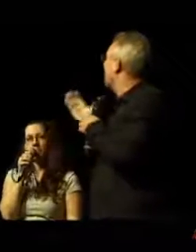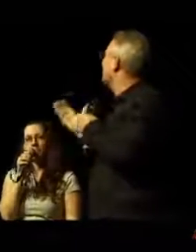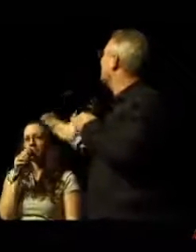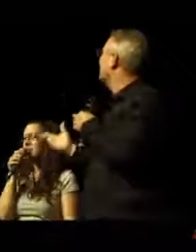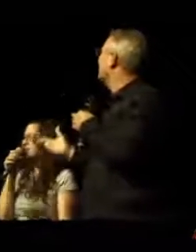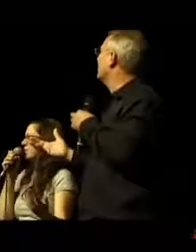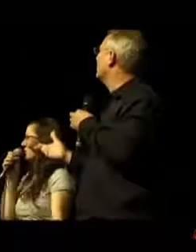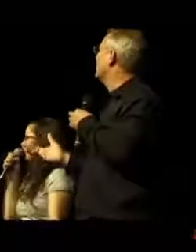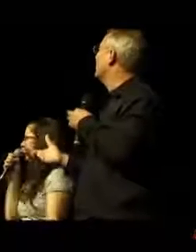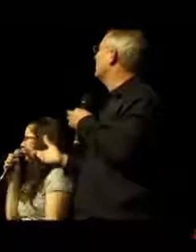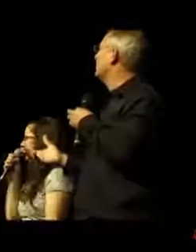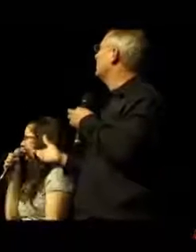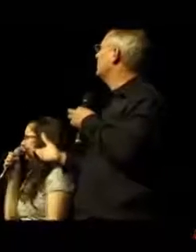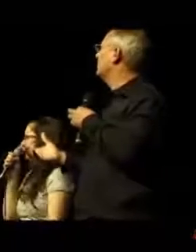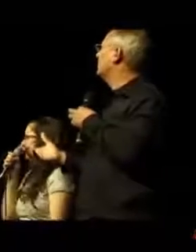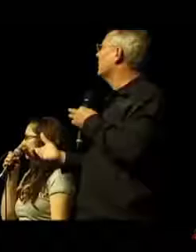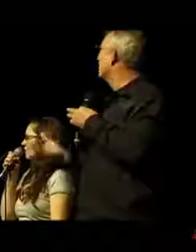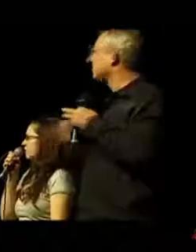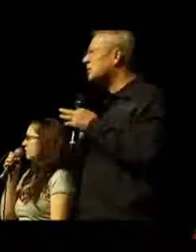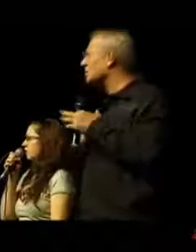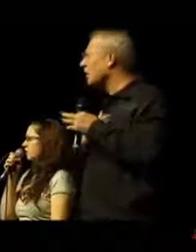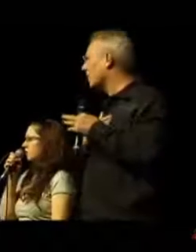Kann das wirklich Gott sein?